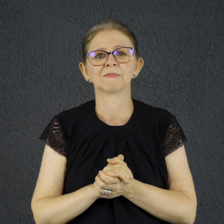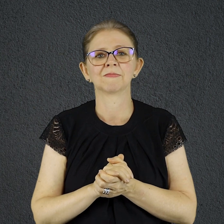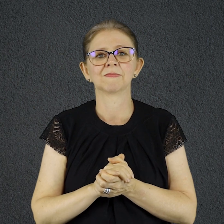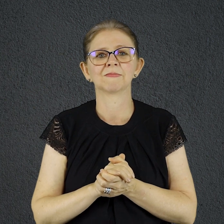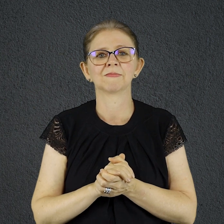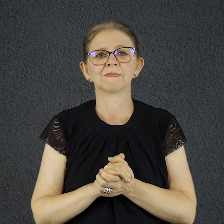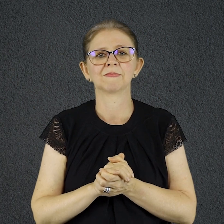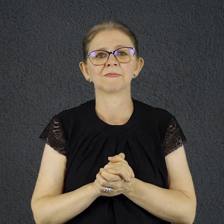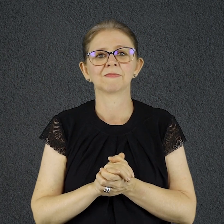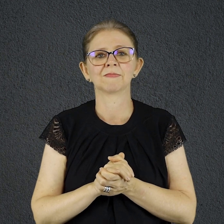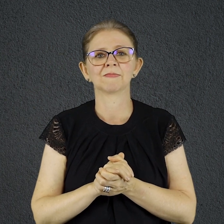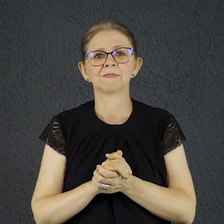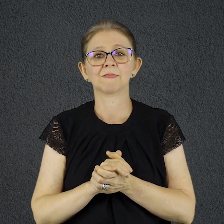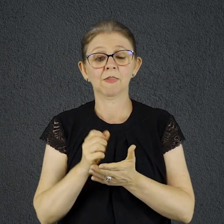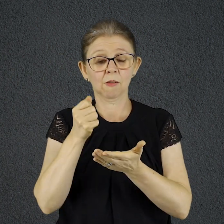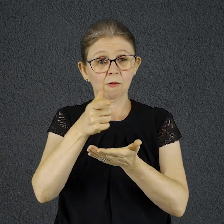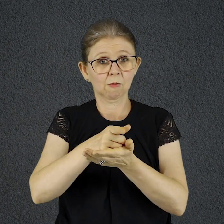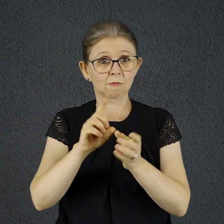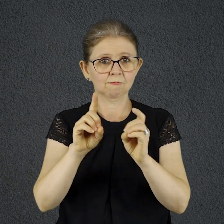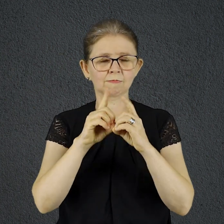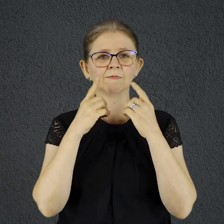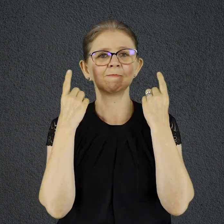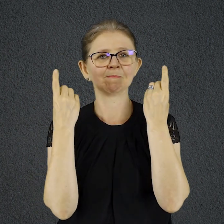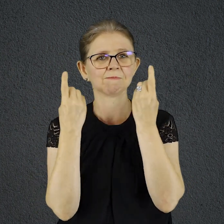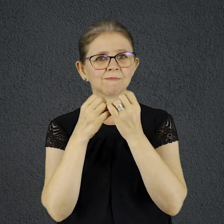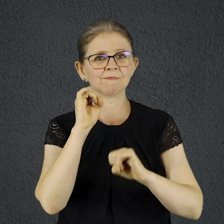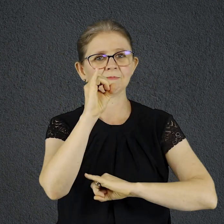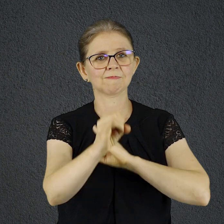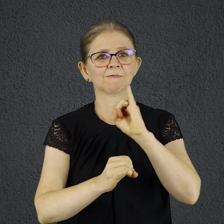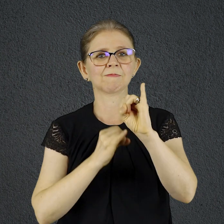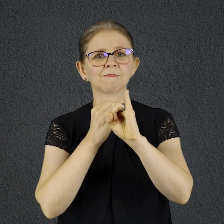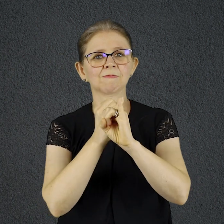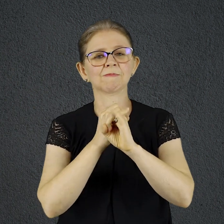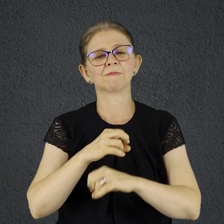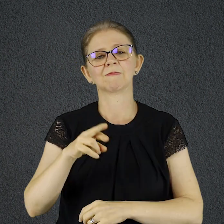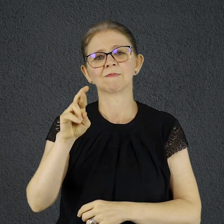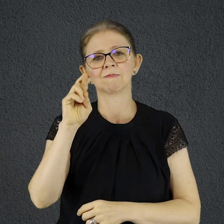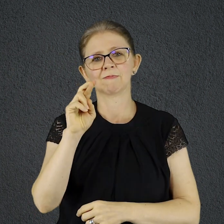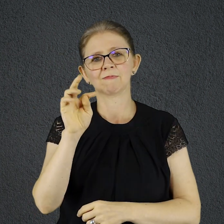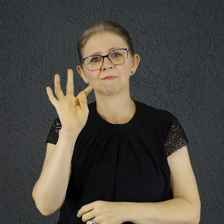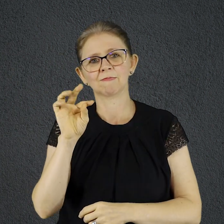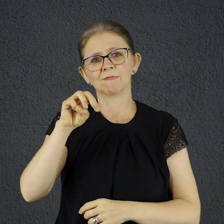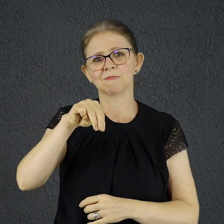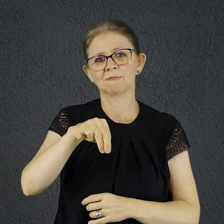Adquira já o seu devocional de todos os dias Acesse loja.transmundial.org.br E